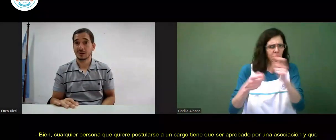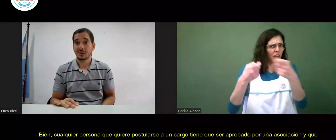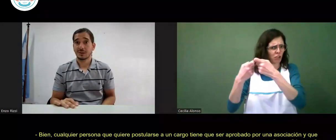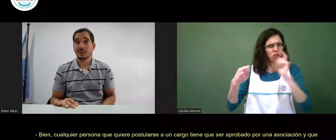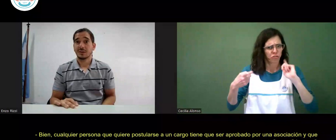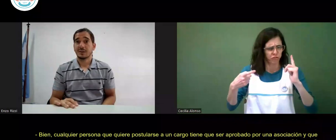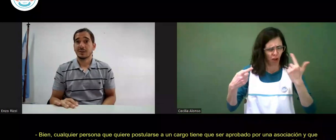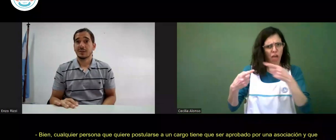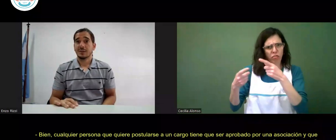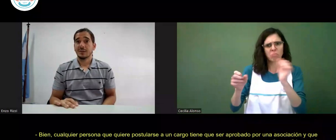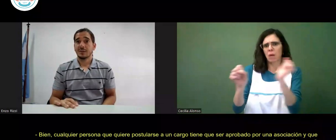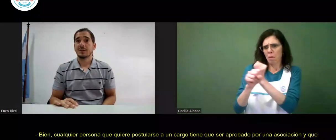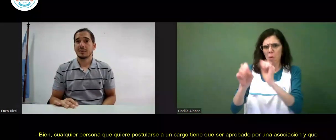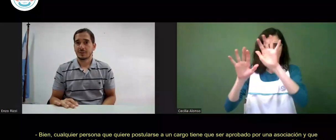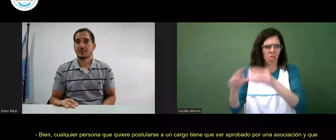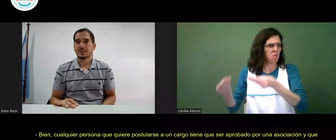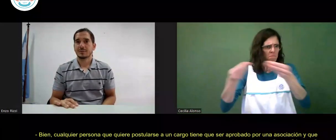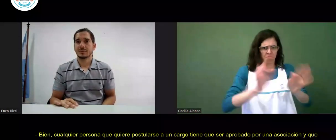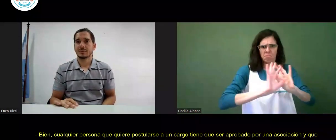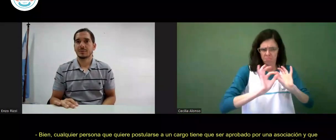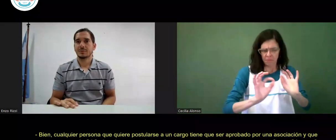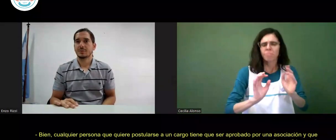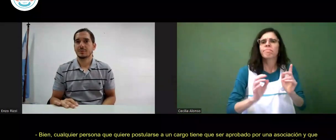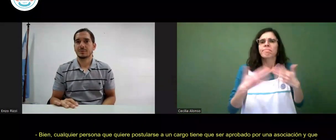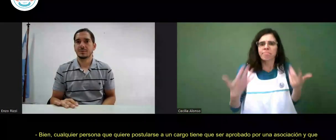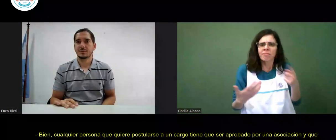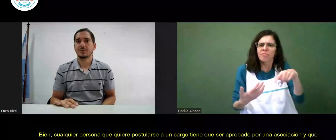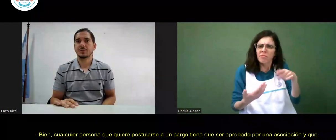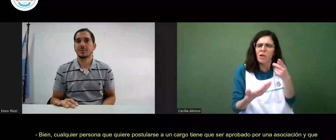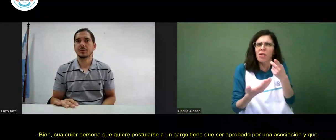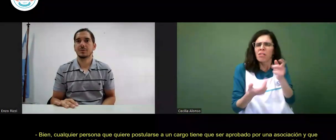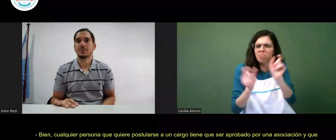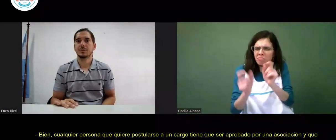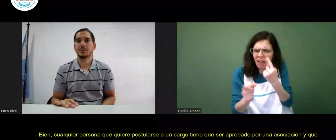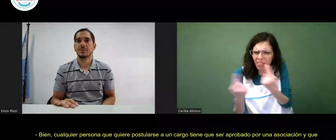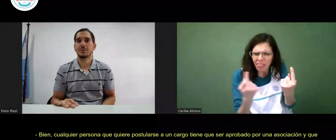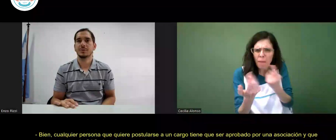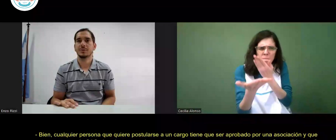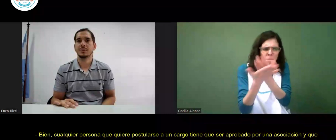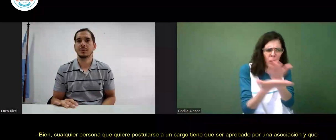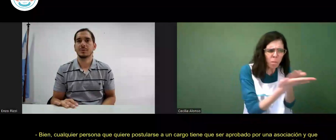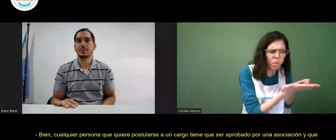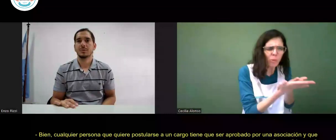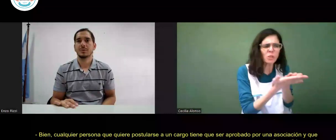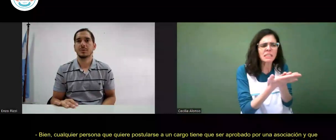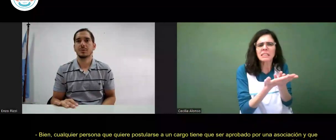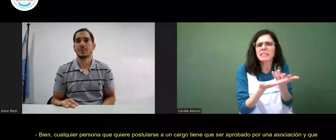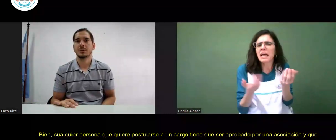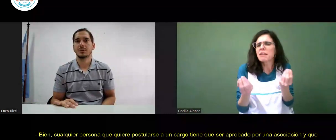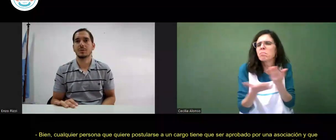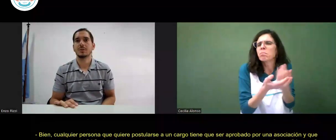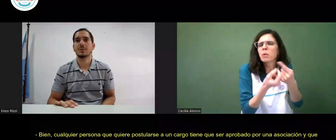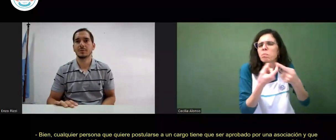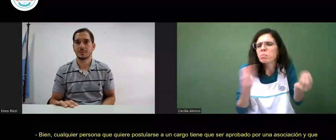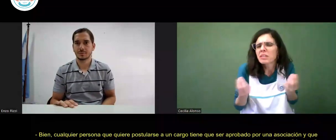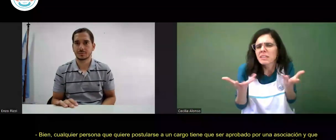persona que quiera postularse a un cargo tiene que ser aprobado por una asociación y que ésta presenta a la CAS el aval, pero ¿cada una de esas